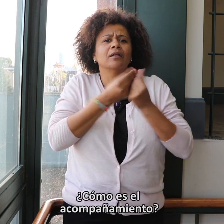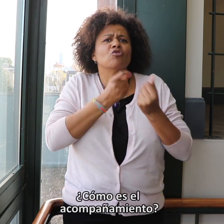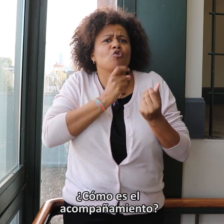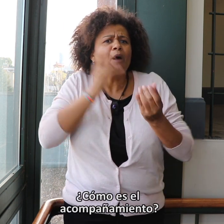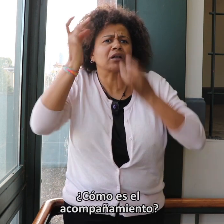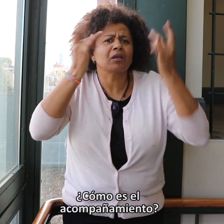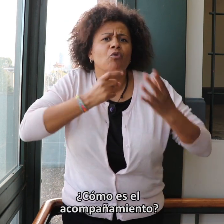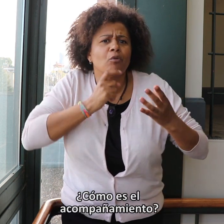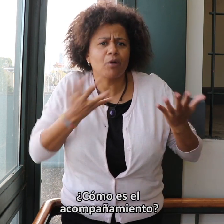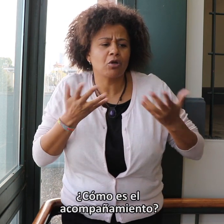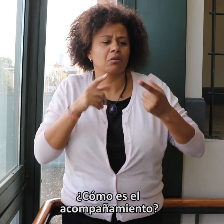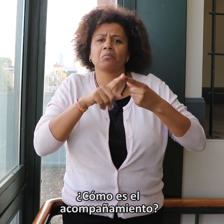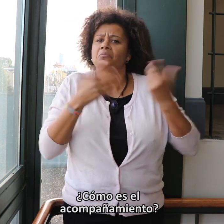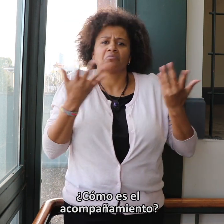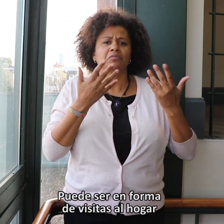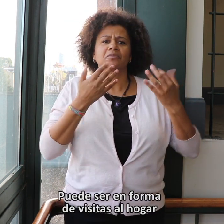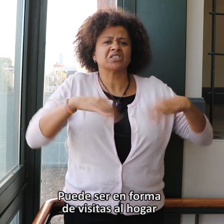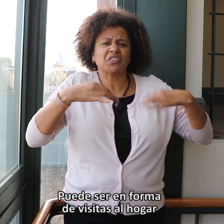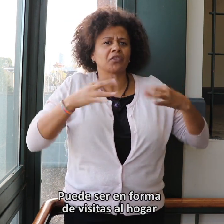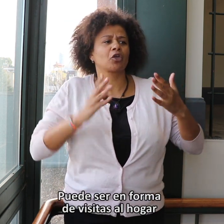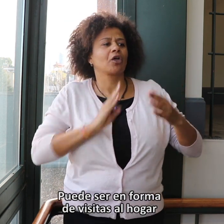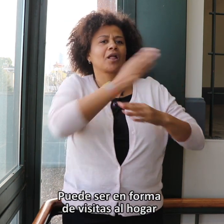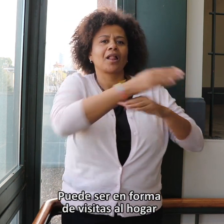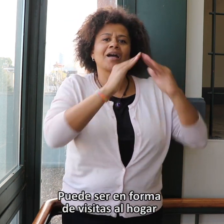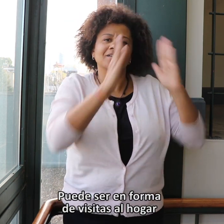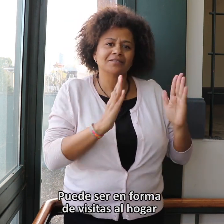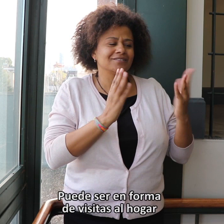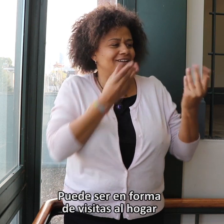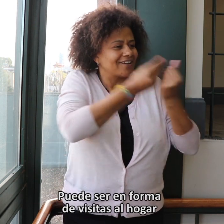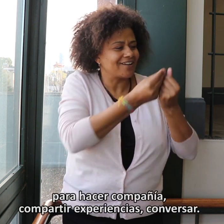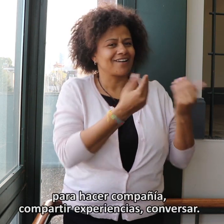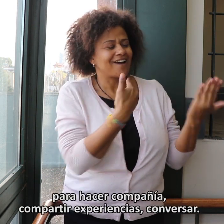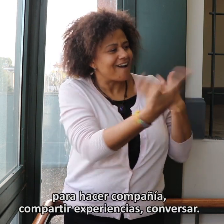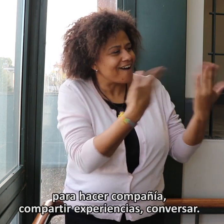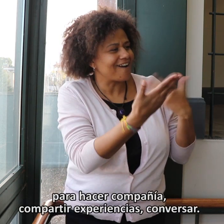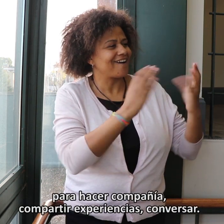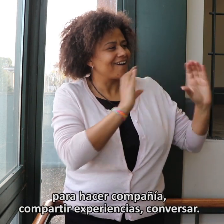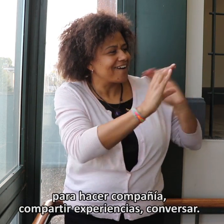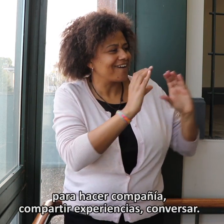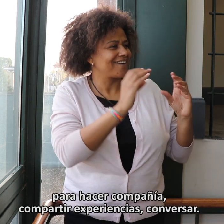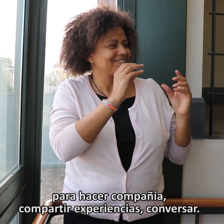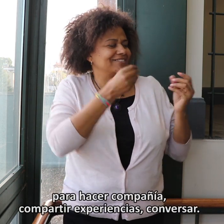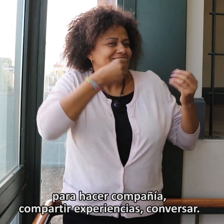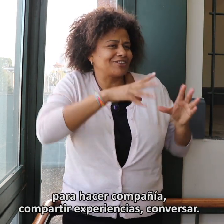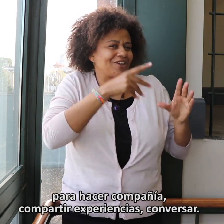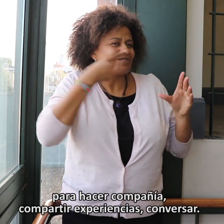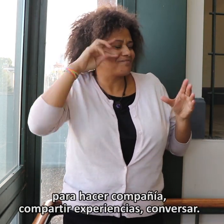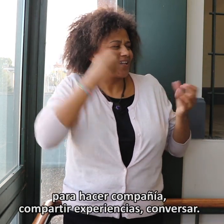¿Cómo es el acompañamiento? Puede ser en forma de visitas al hogar, para hacer compañía, compartir experiencias, conversar.